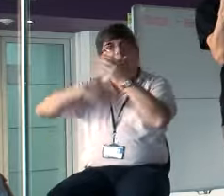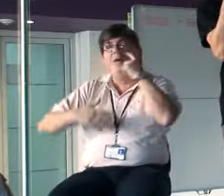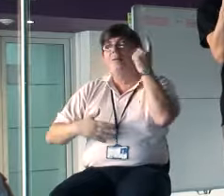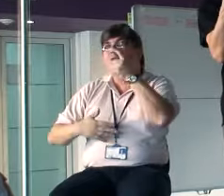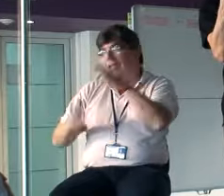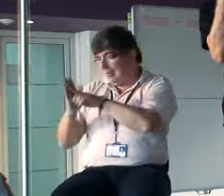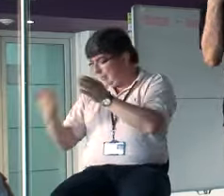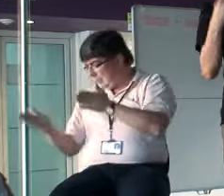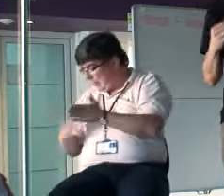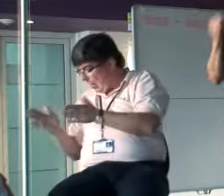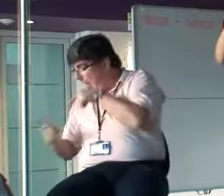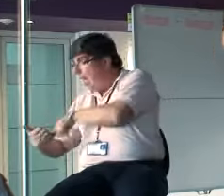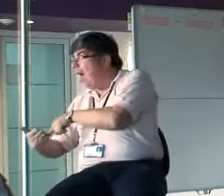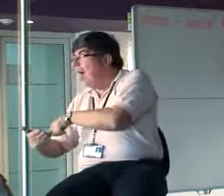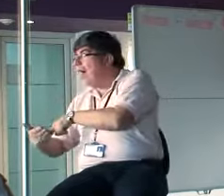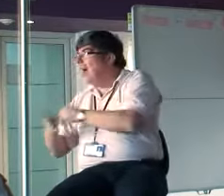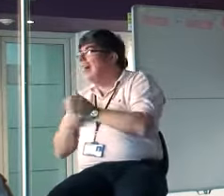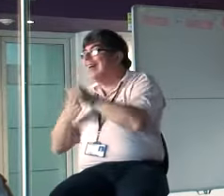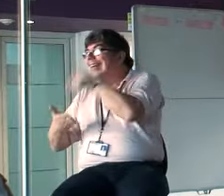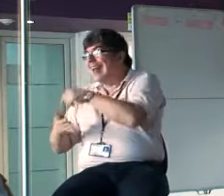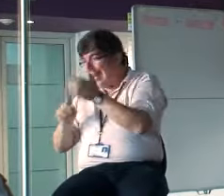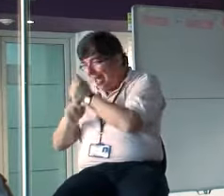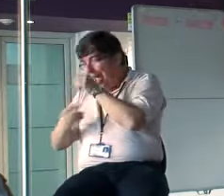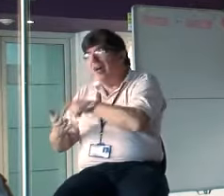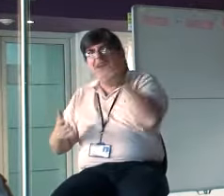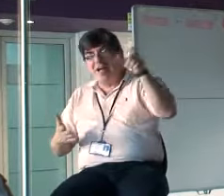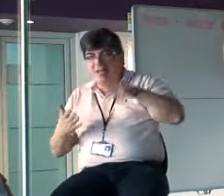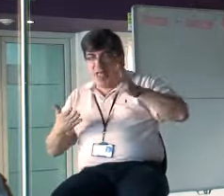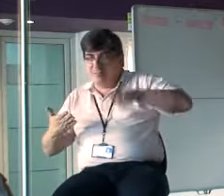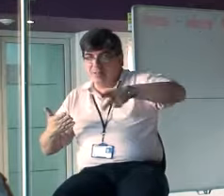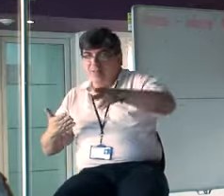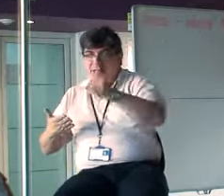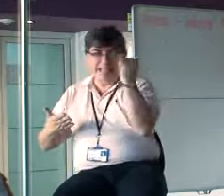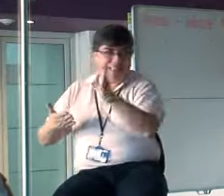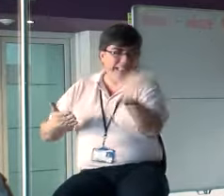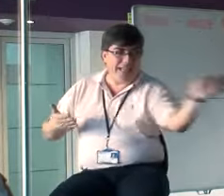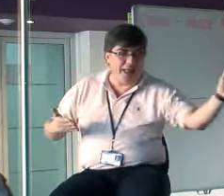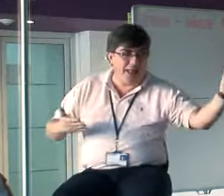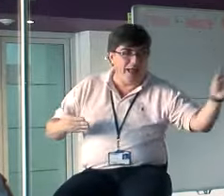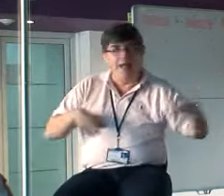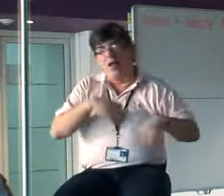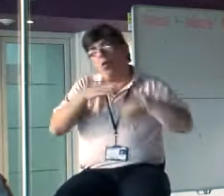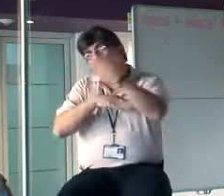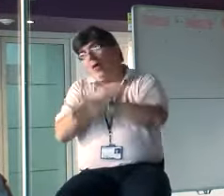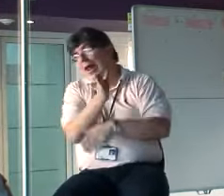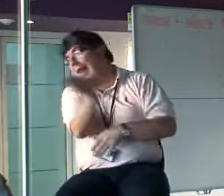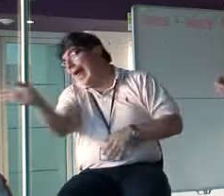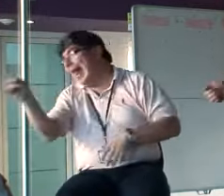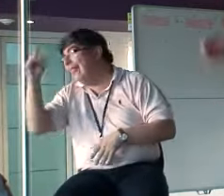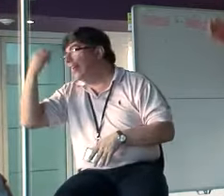Biblia. Y encuentra, el personaje camina a la izquierda, luego camina a la derecha. Y